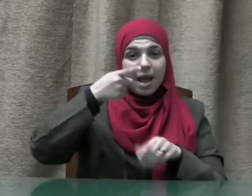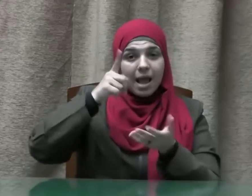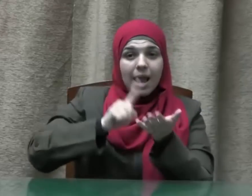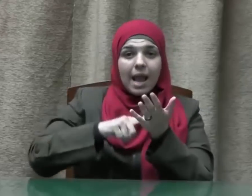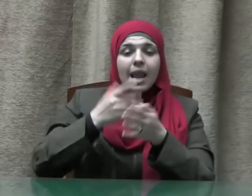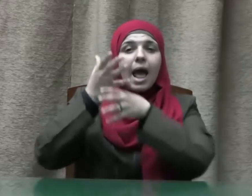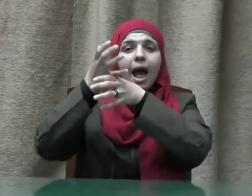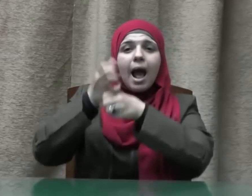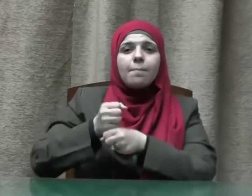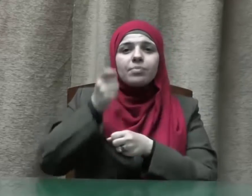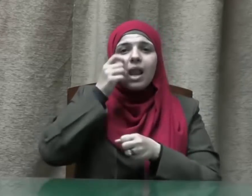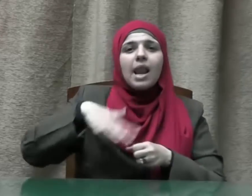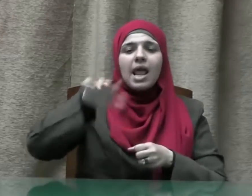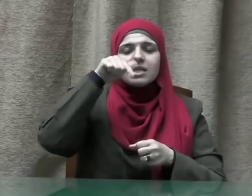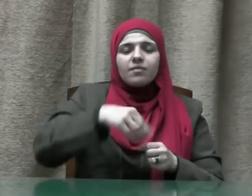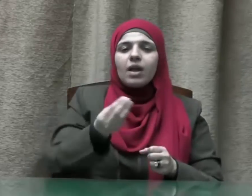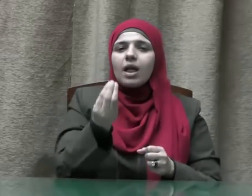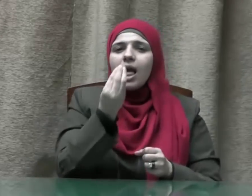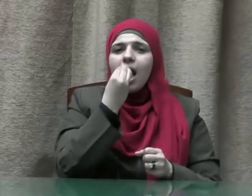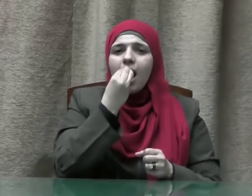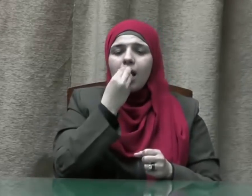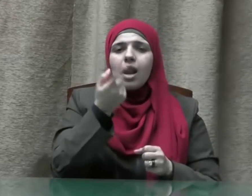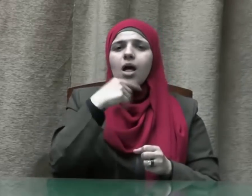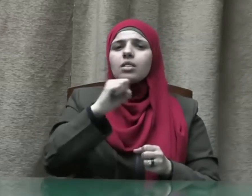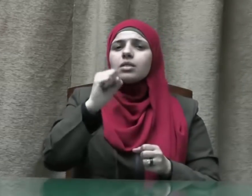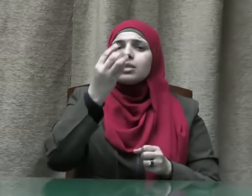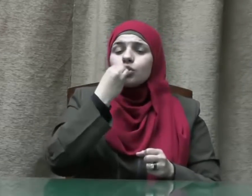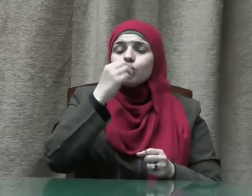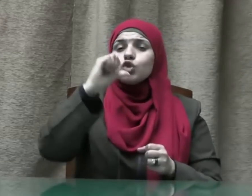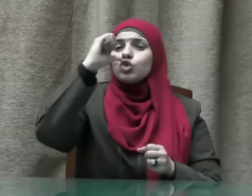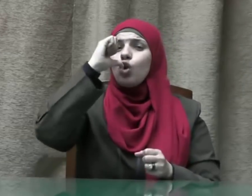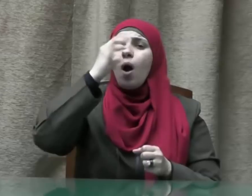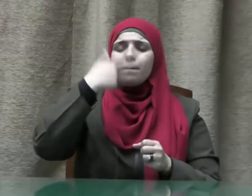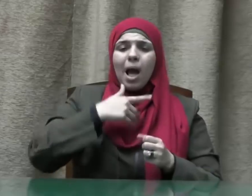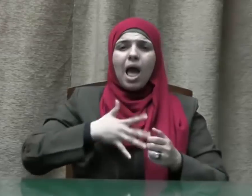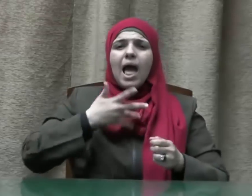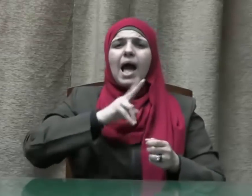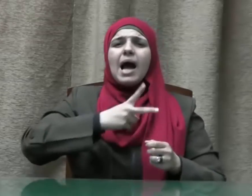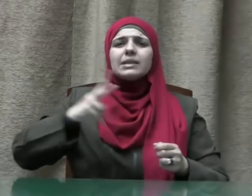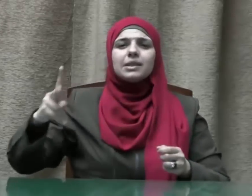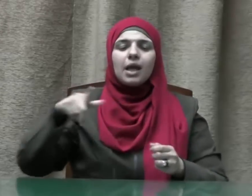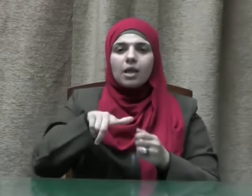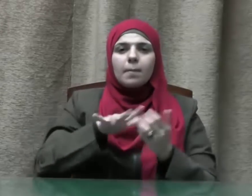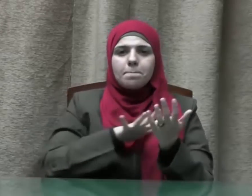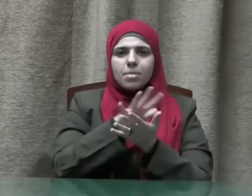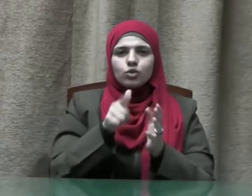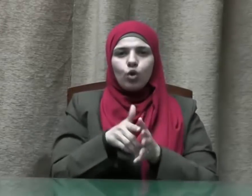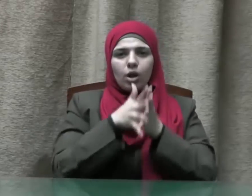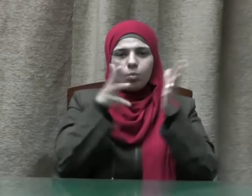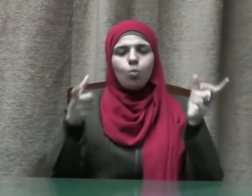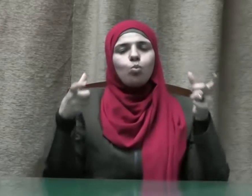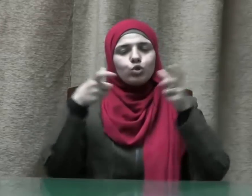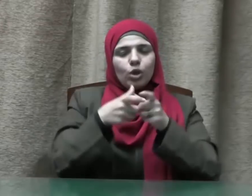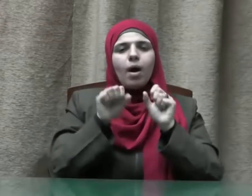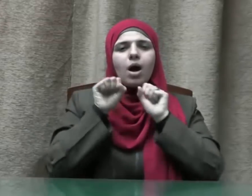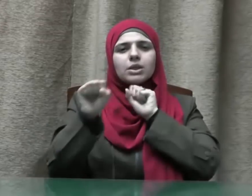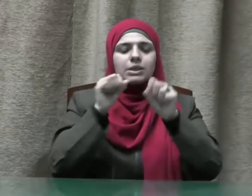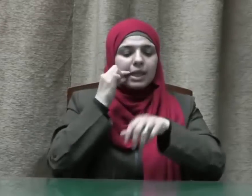طعامهم وشرابهم وحوائجهم قضية مجتمعية وإنسانية